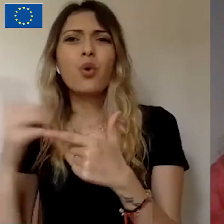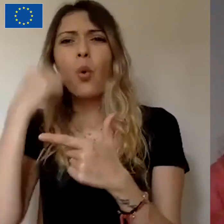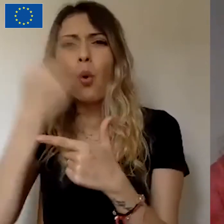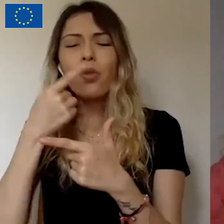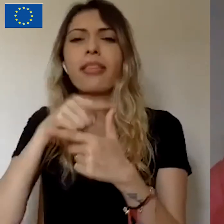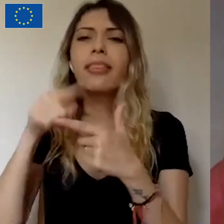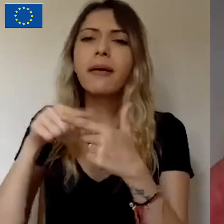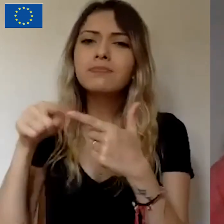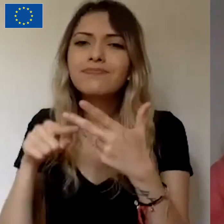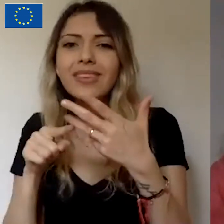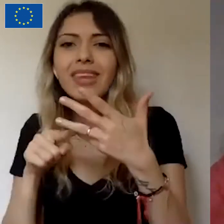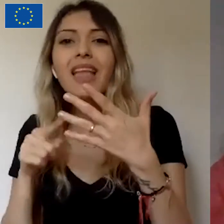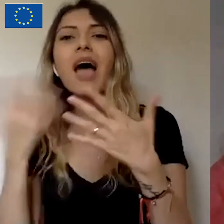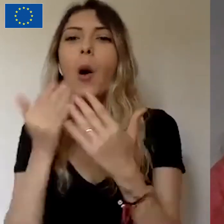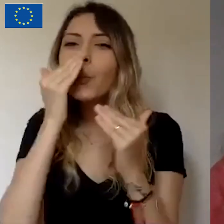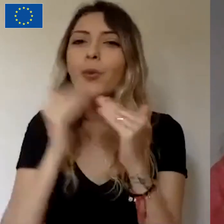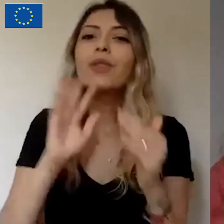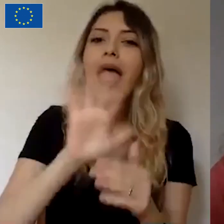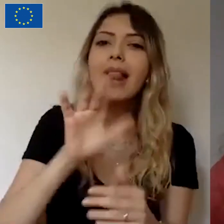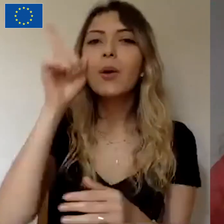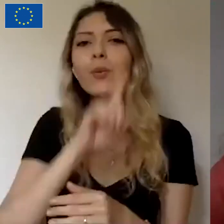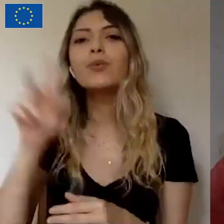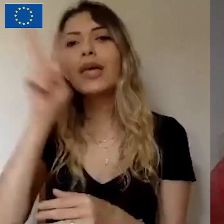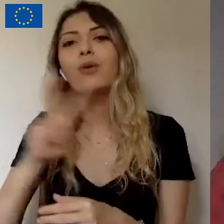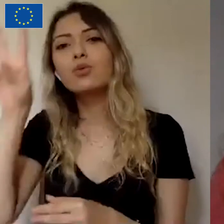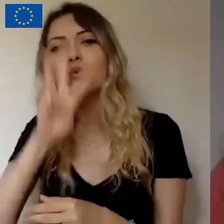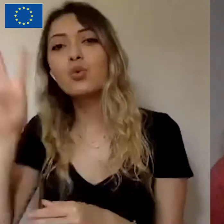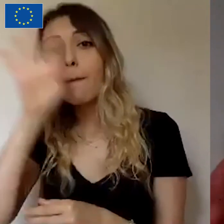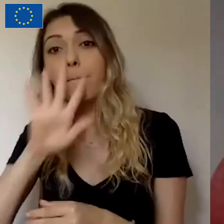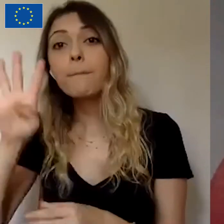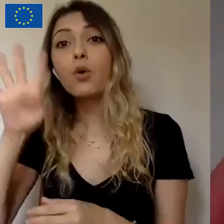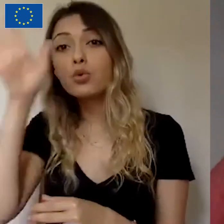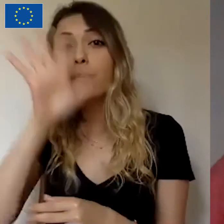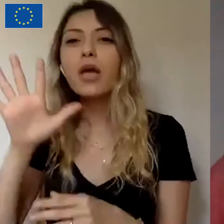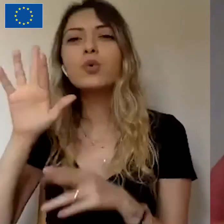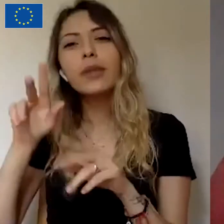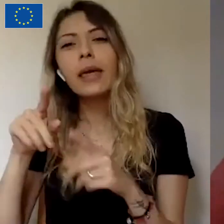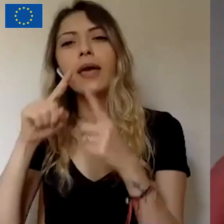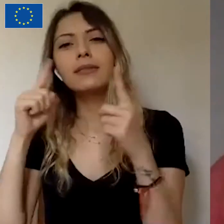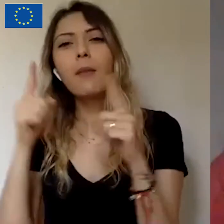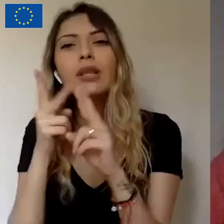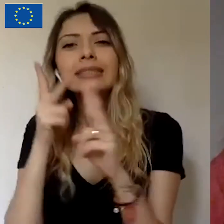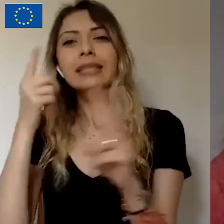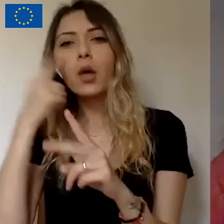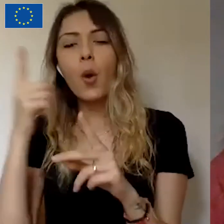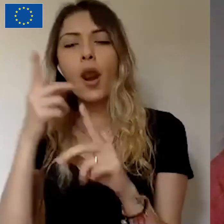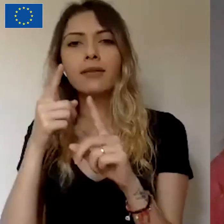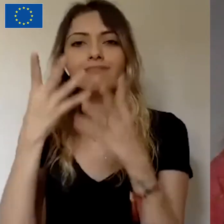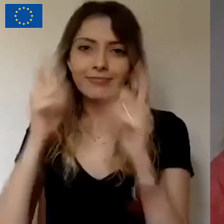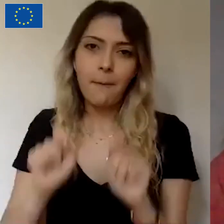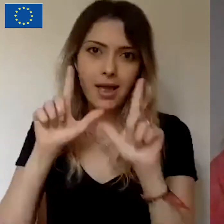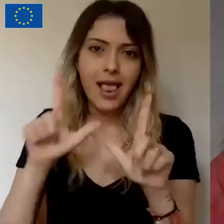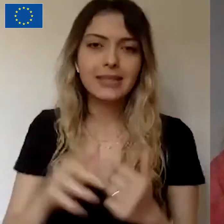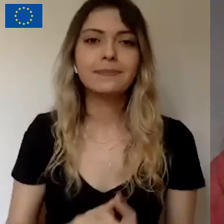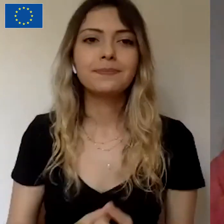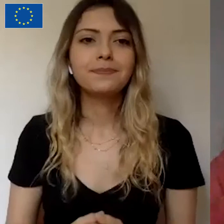proje sahiplerine. 50, 100, 200, 300, 500, 750 falan diye bu destek